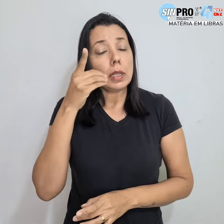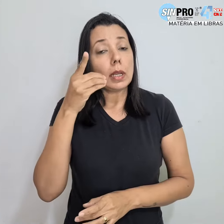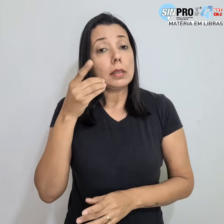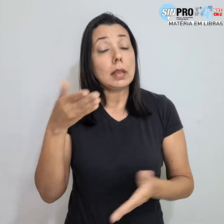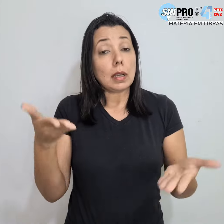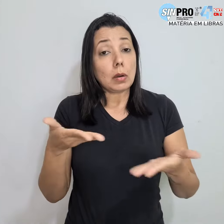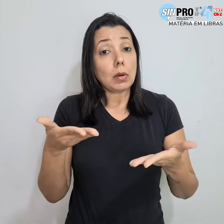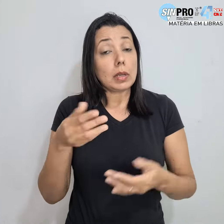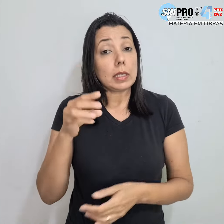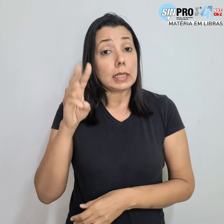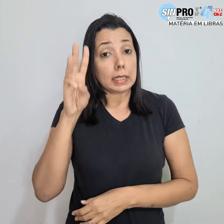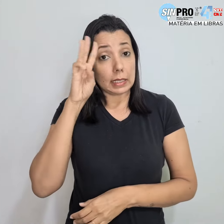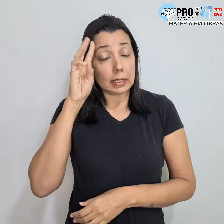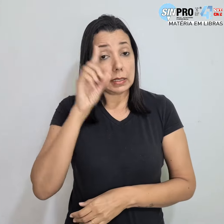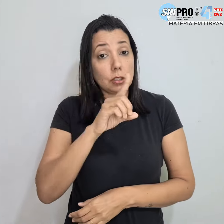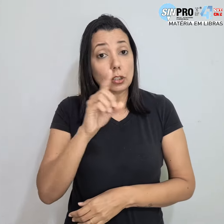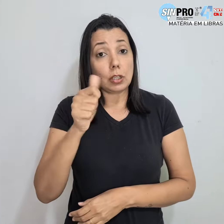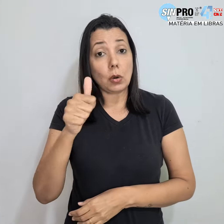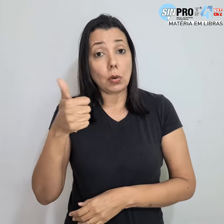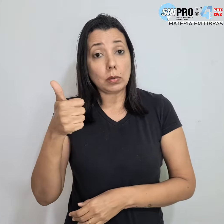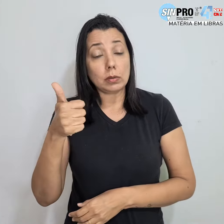ainda nesta terça-feira, 11 de agosto,